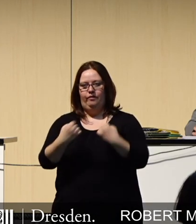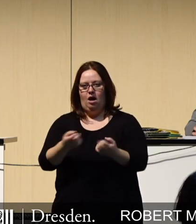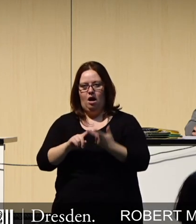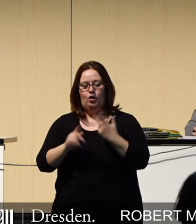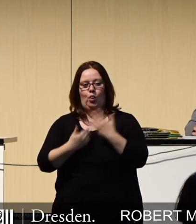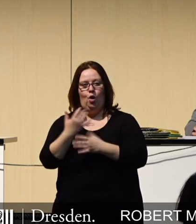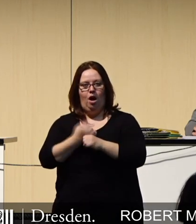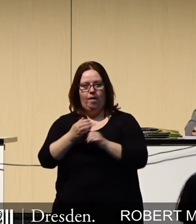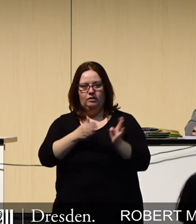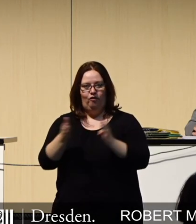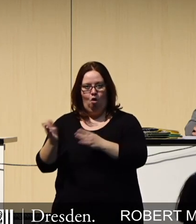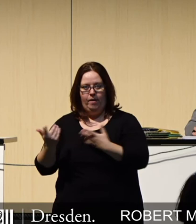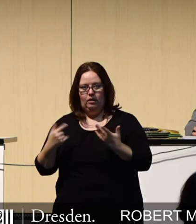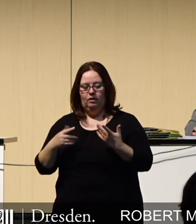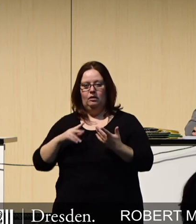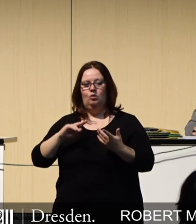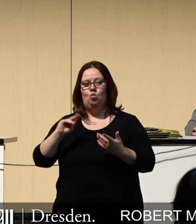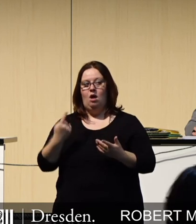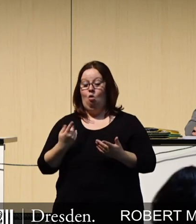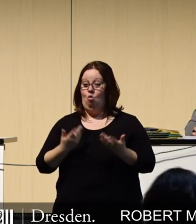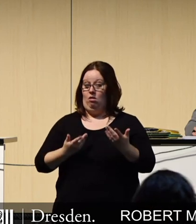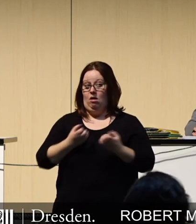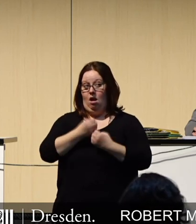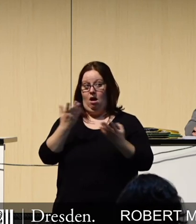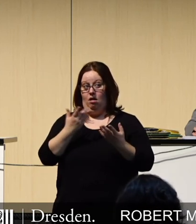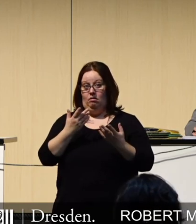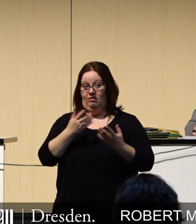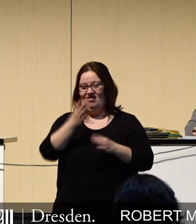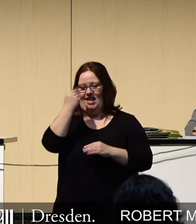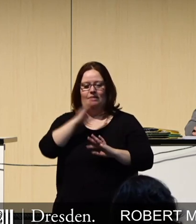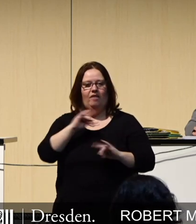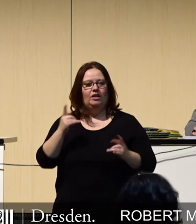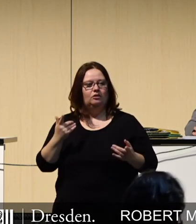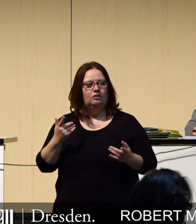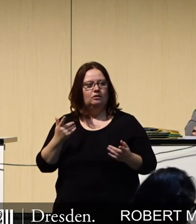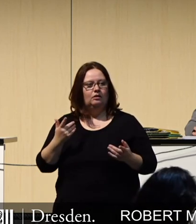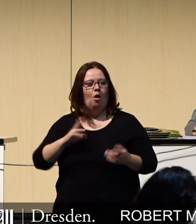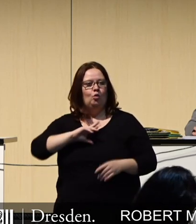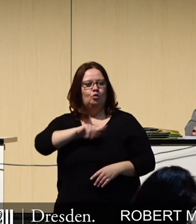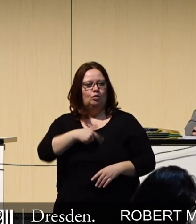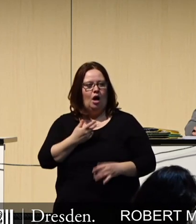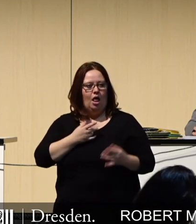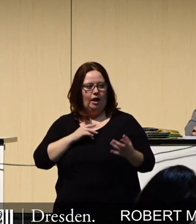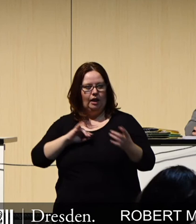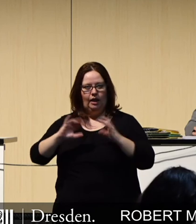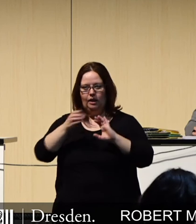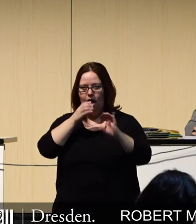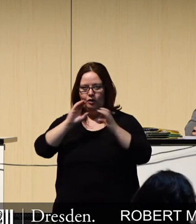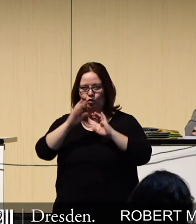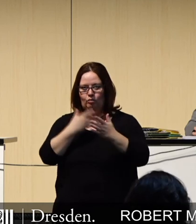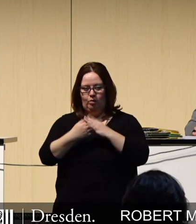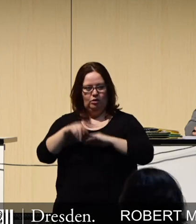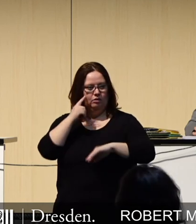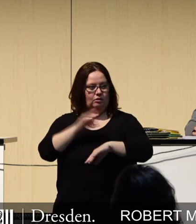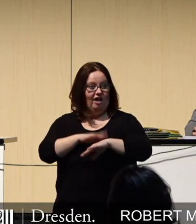neue Arbeitsweisen. Und wir dürfen auch nicht vergessen, auch soziale Interaktion, gerade in